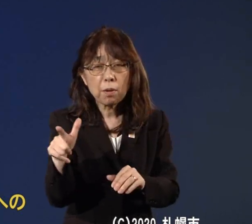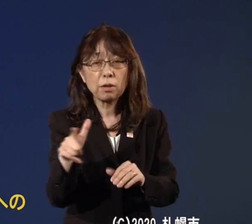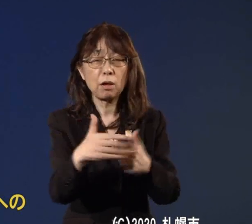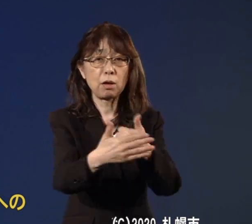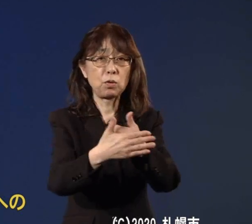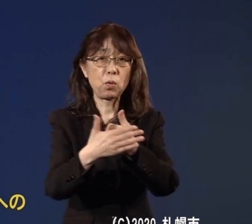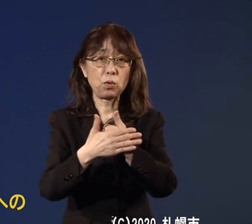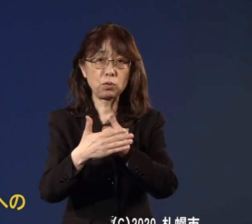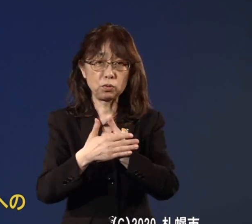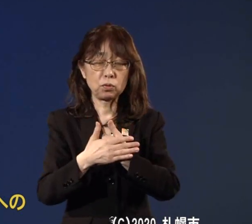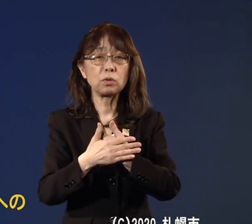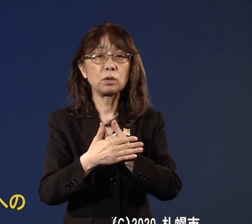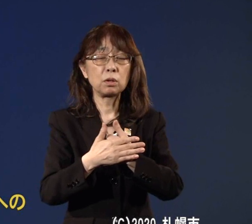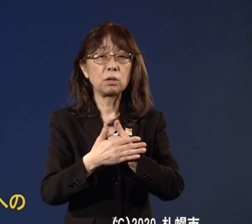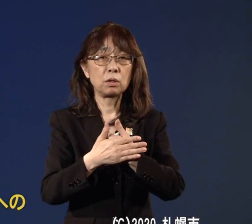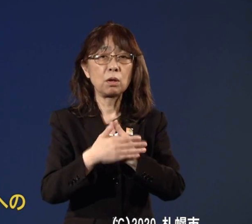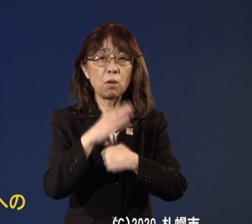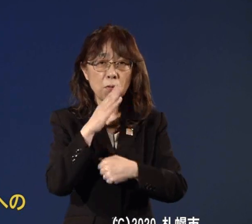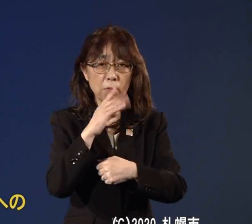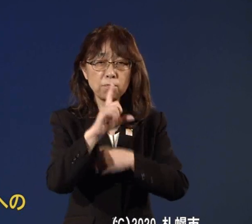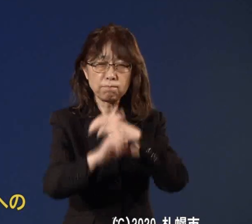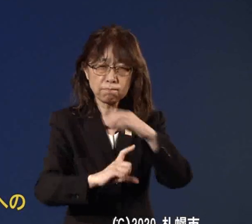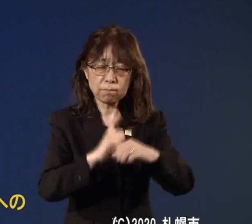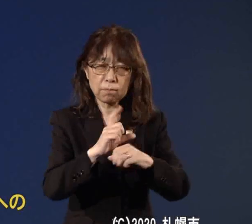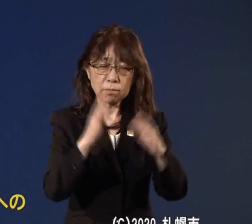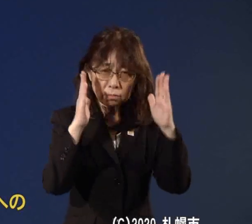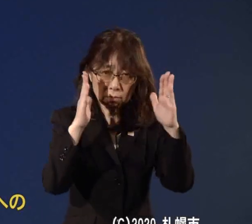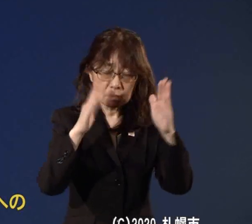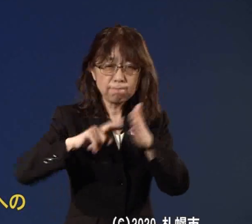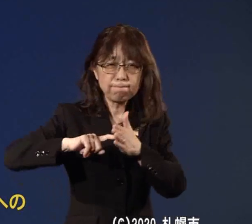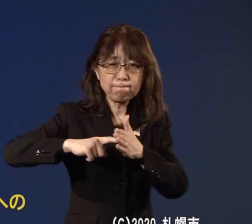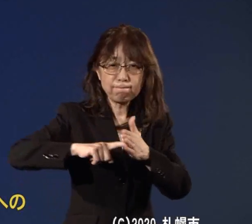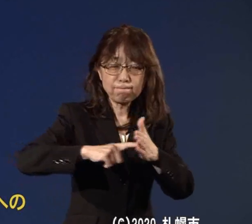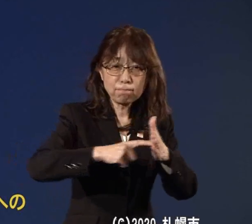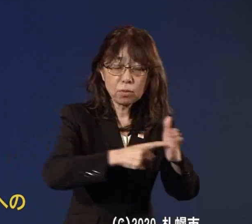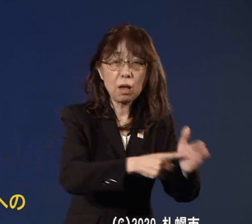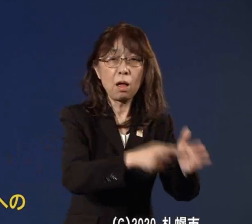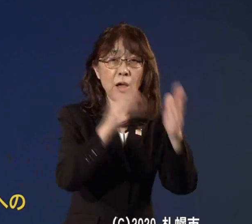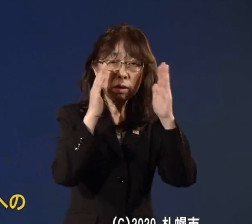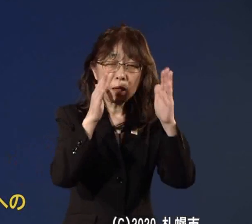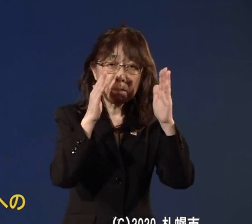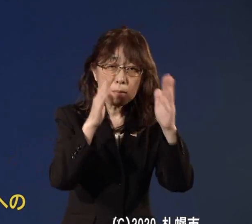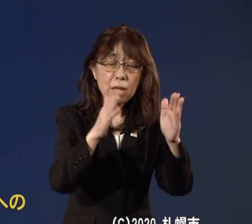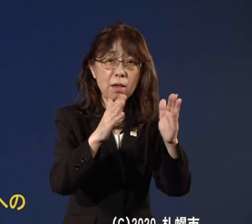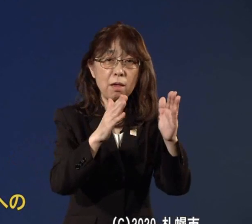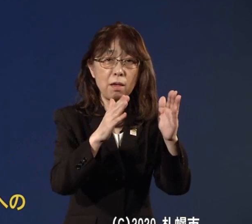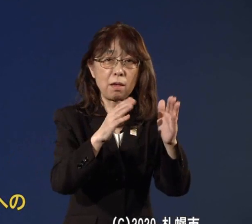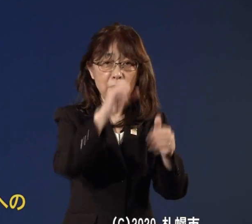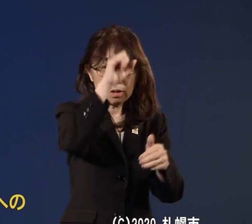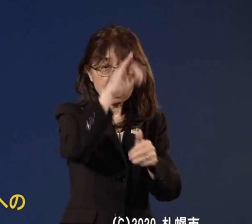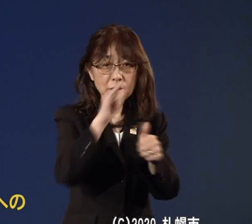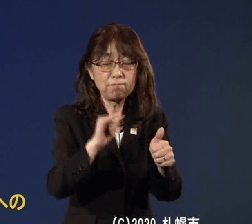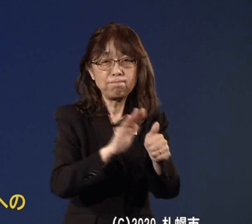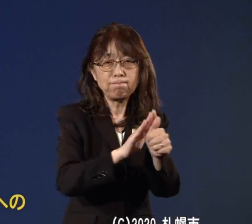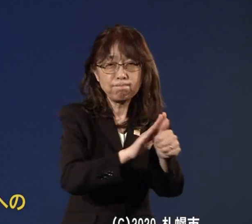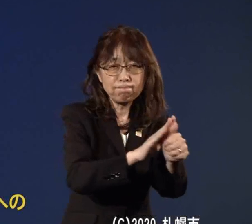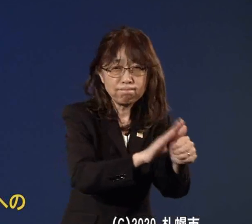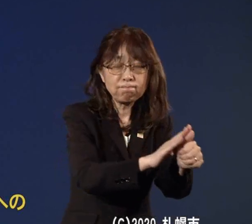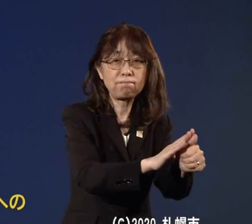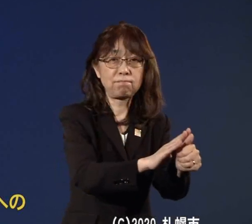おります昼夜を問わず懸命に治療に当たっていただいております